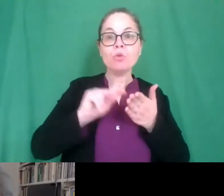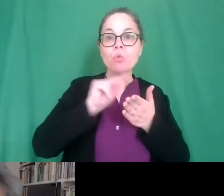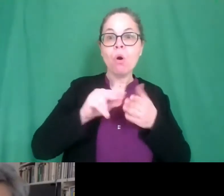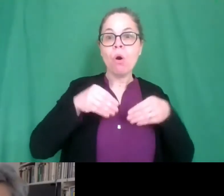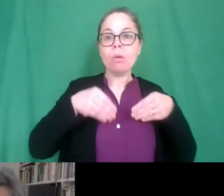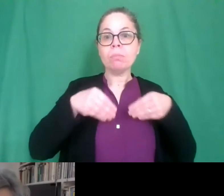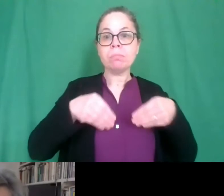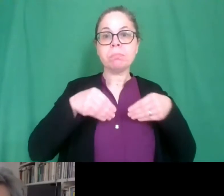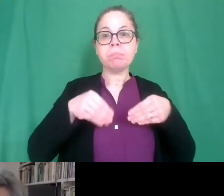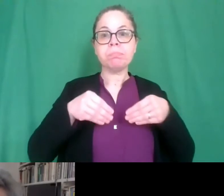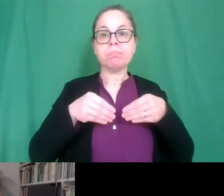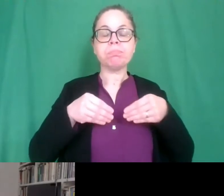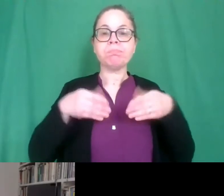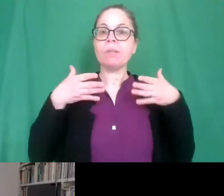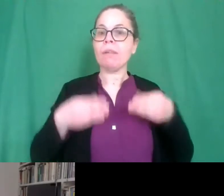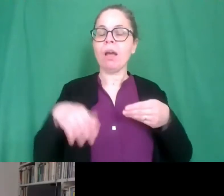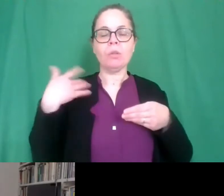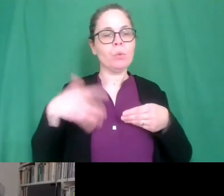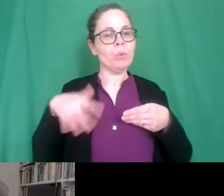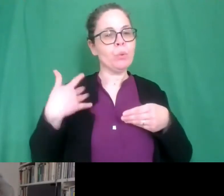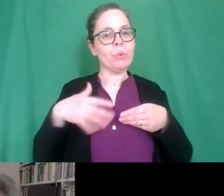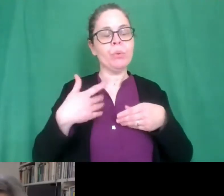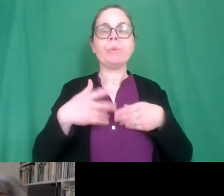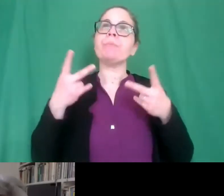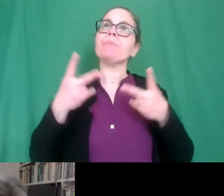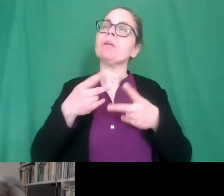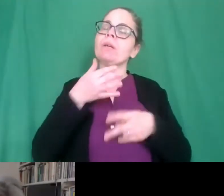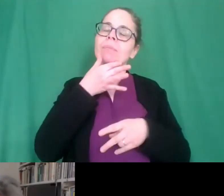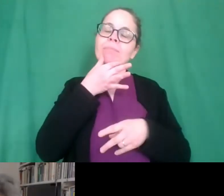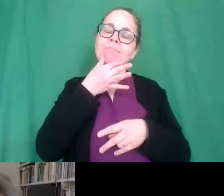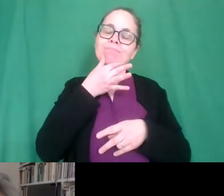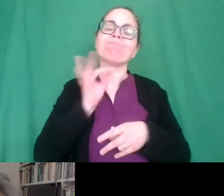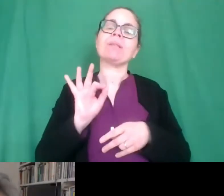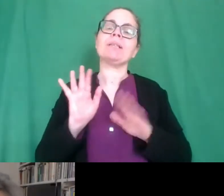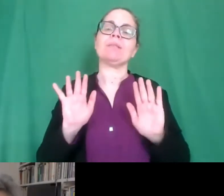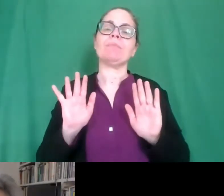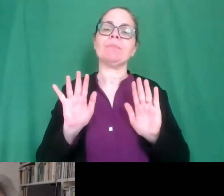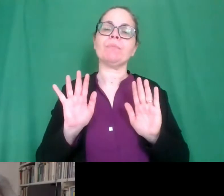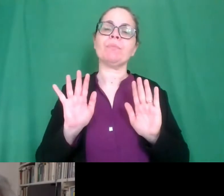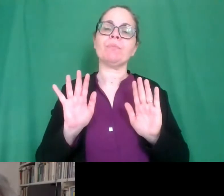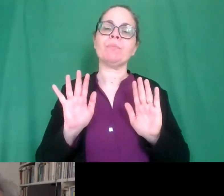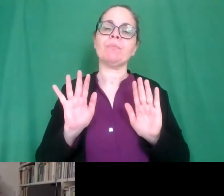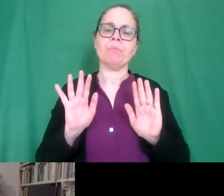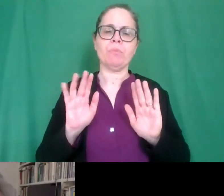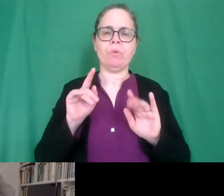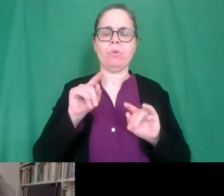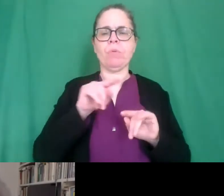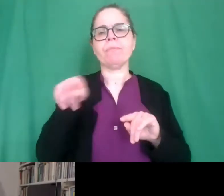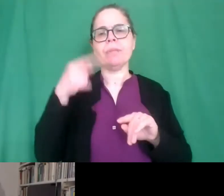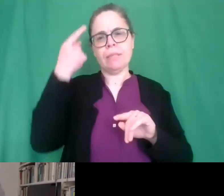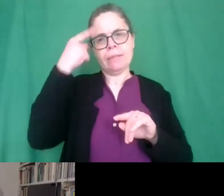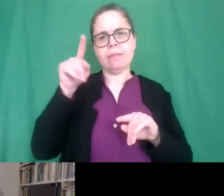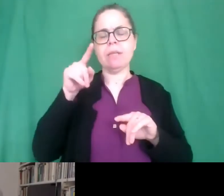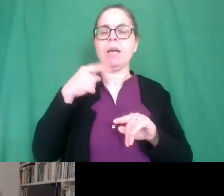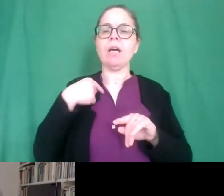e mi mi pare veramente una una cosa bellissima. Io, come sapete, collaboro molto con la scuola